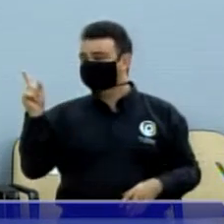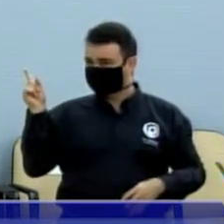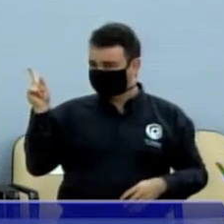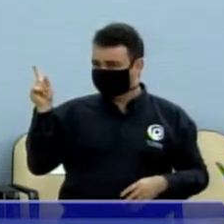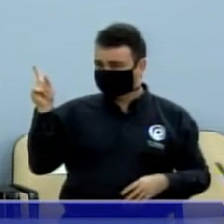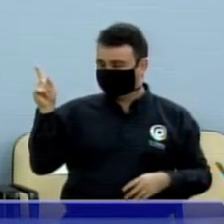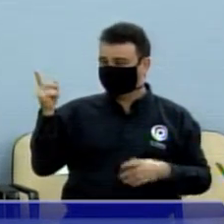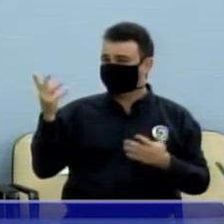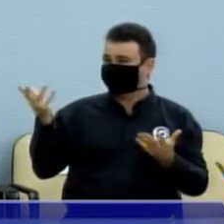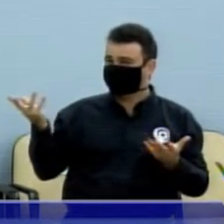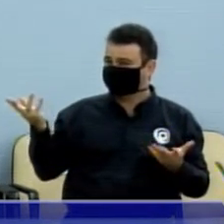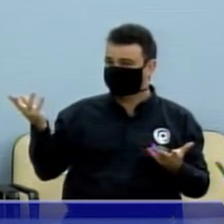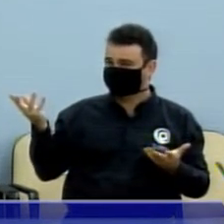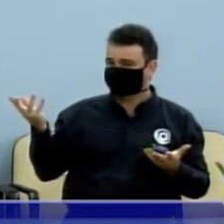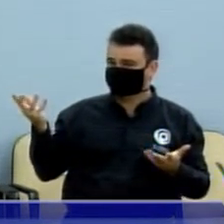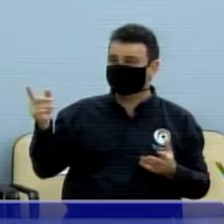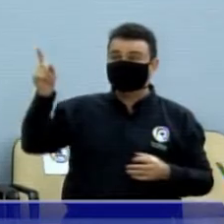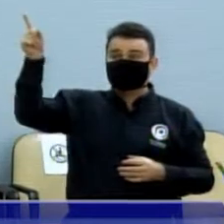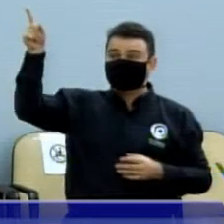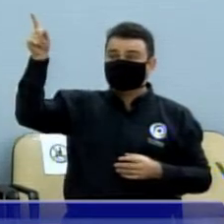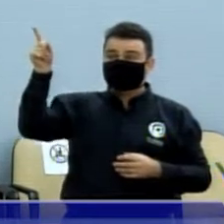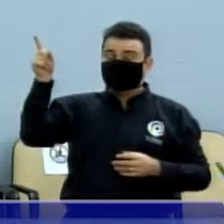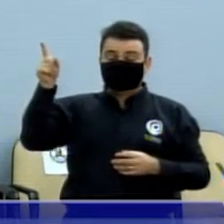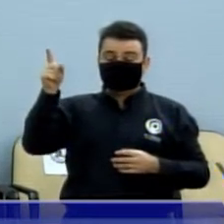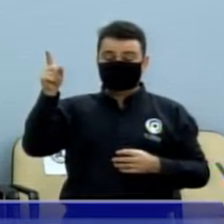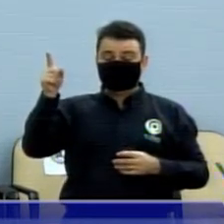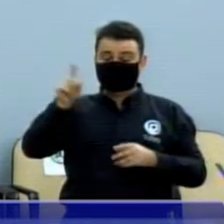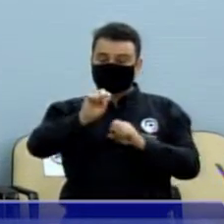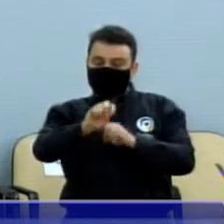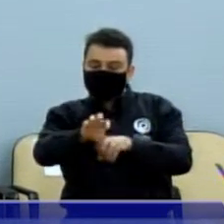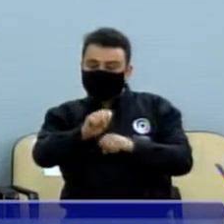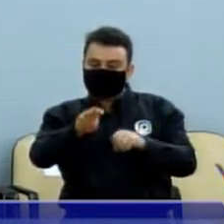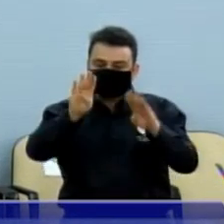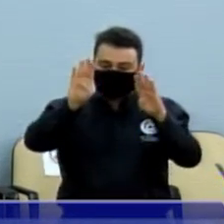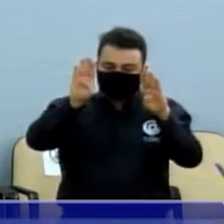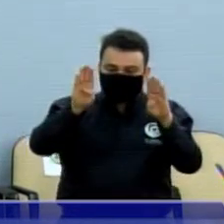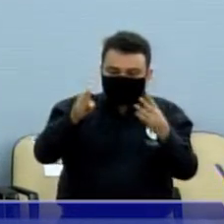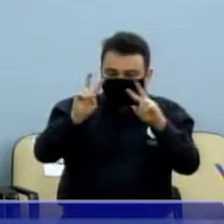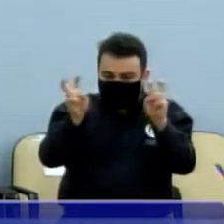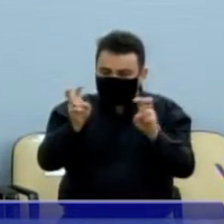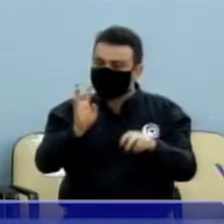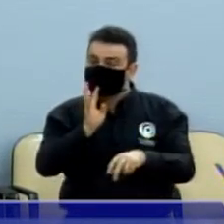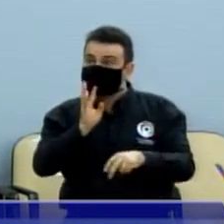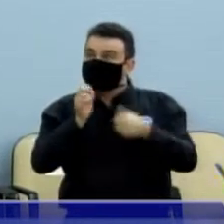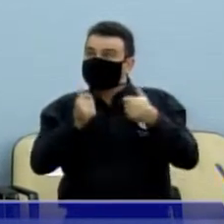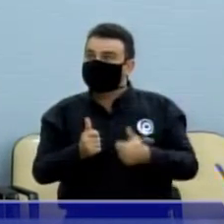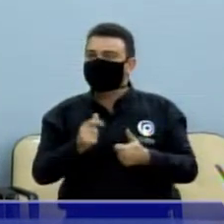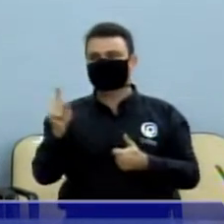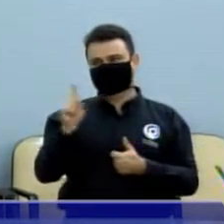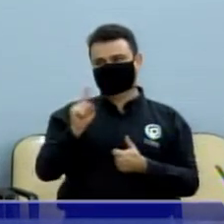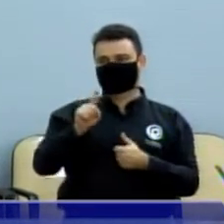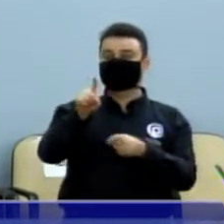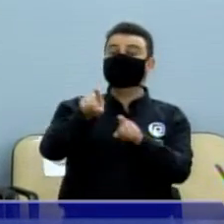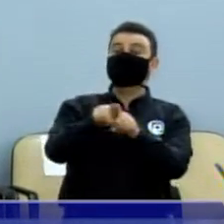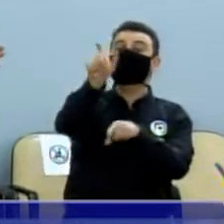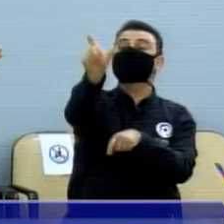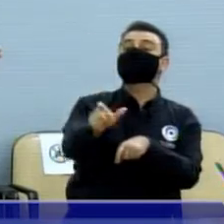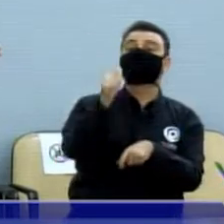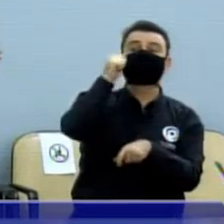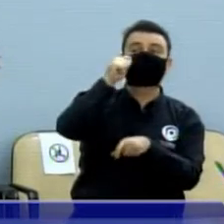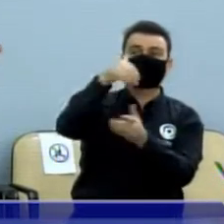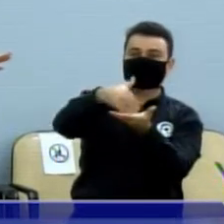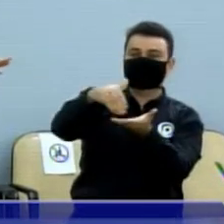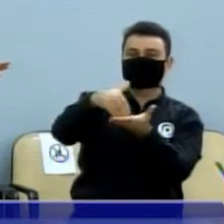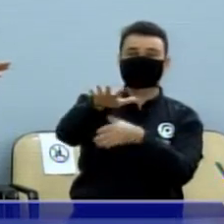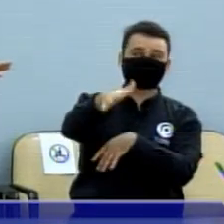de qualquer conhecimento, de qualquer acúmulo para ser secretária da educação. Pode até